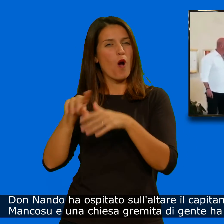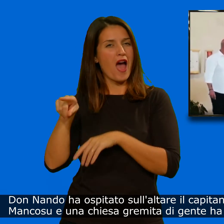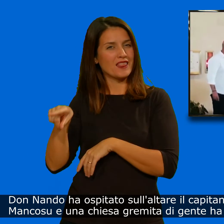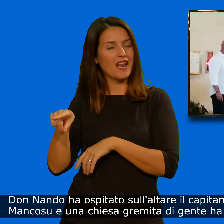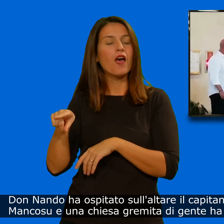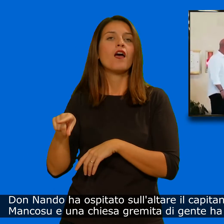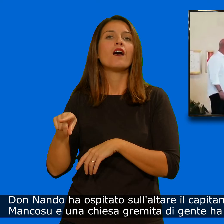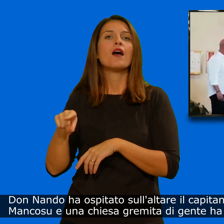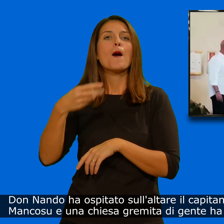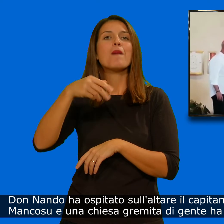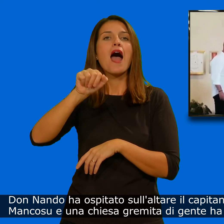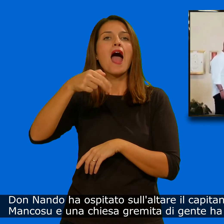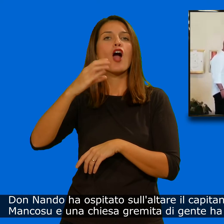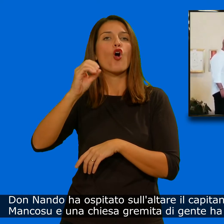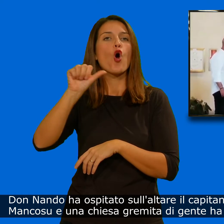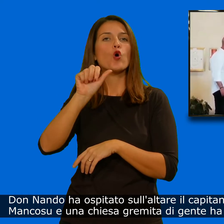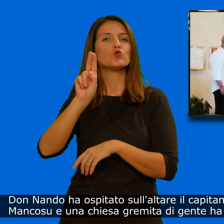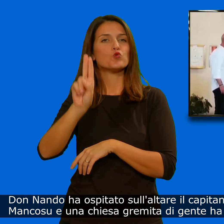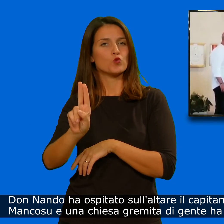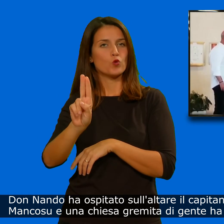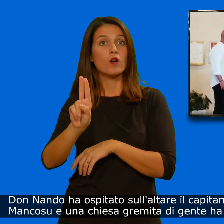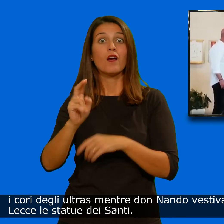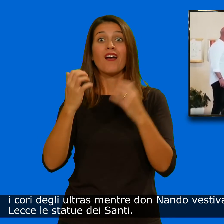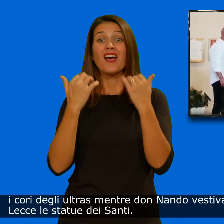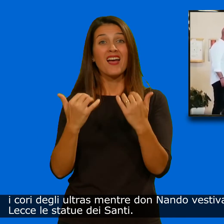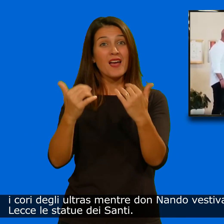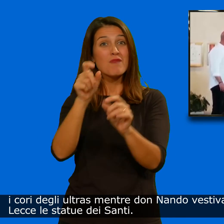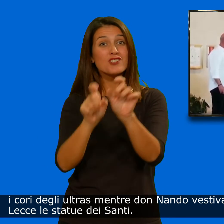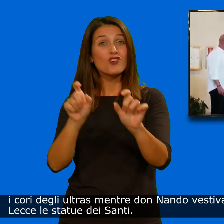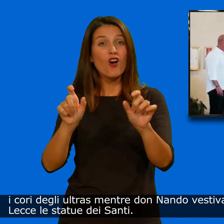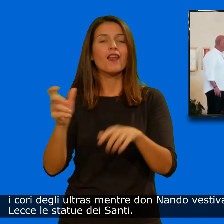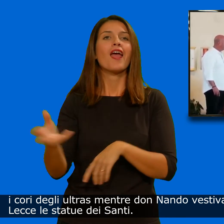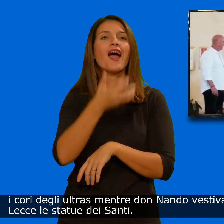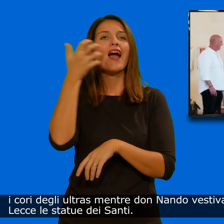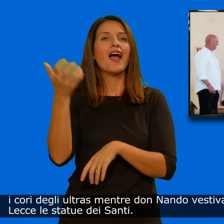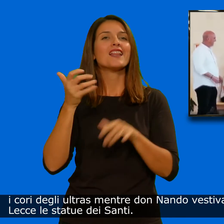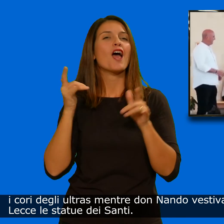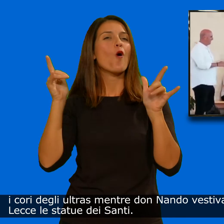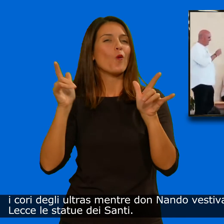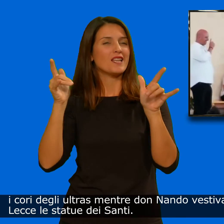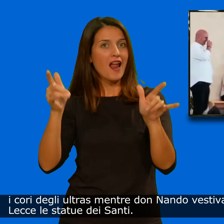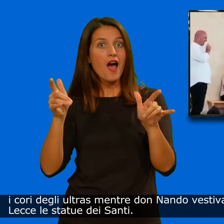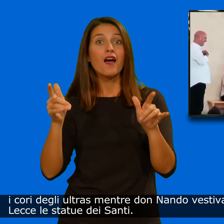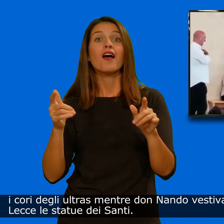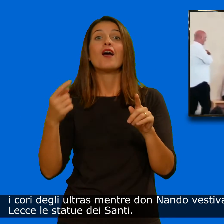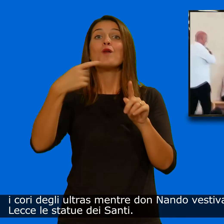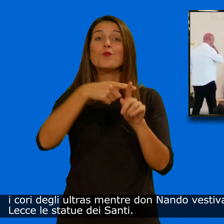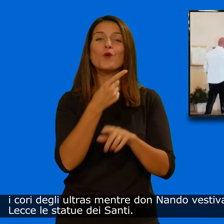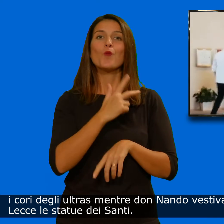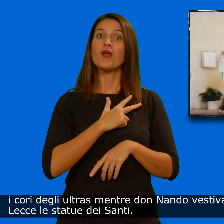e una chiesa aggrimita di gente ha intonato i cori degli ultra, mentre Don Nando vestiva con la maglia del Lecce le